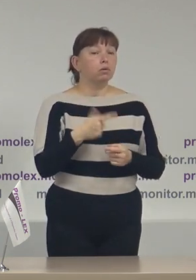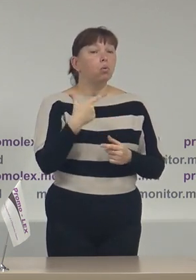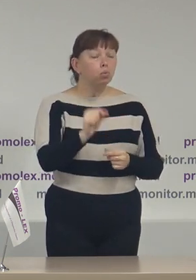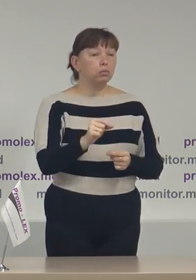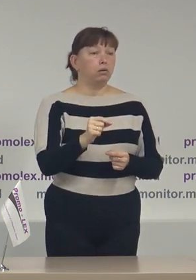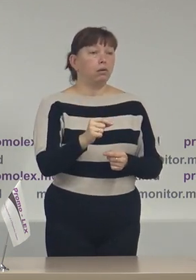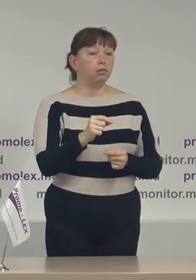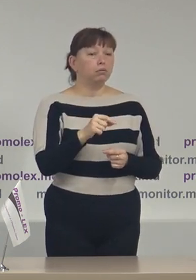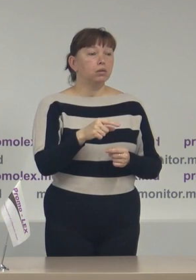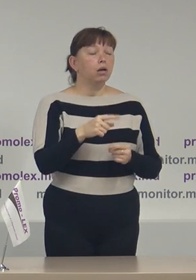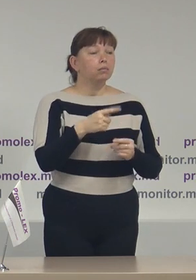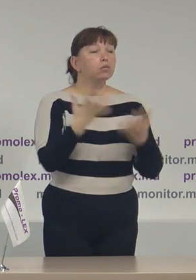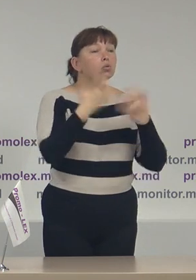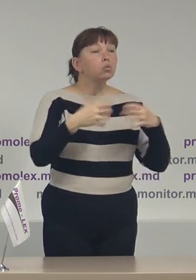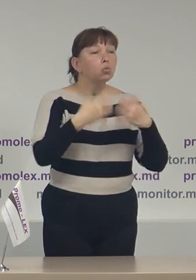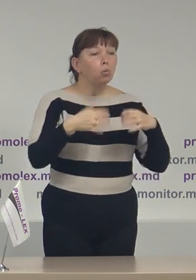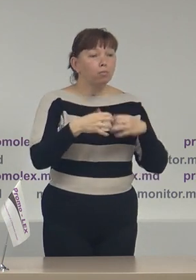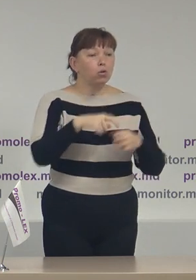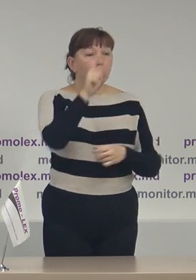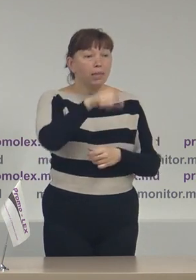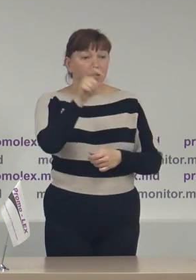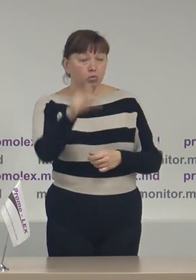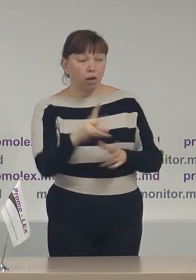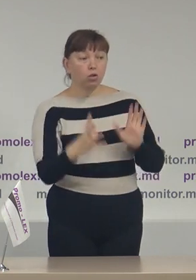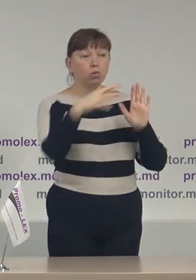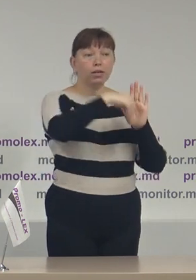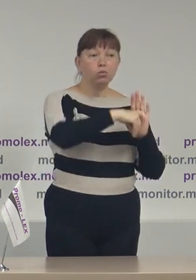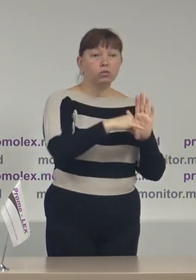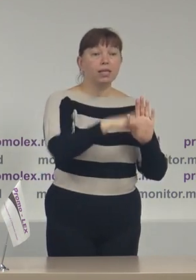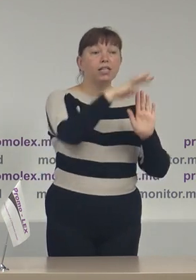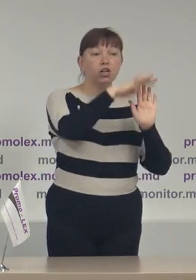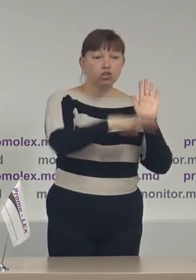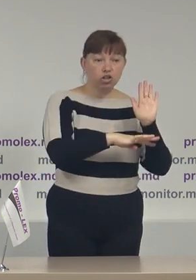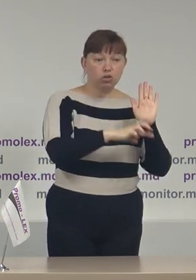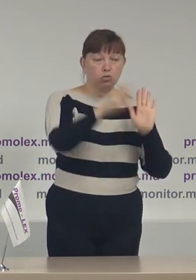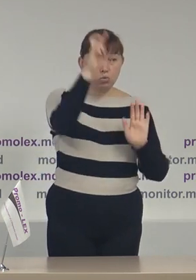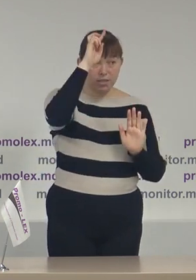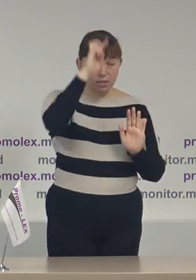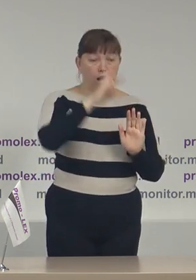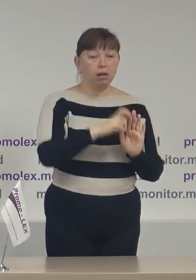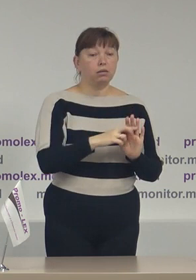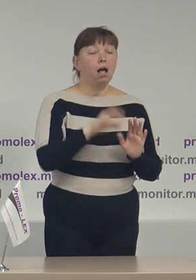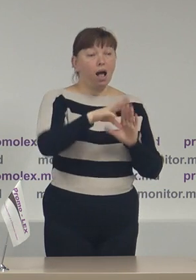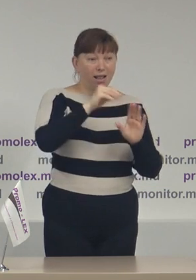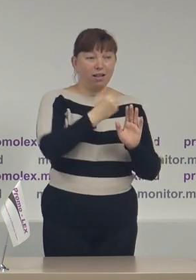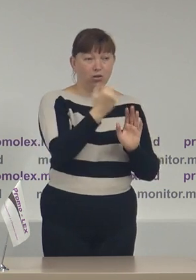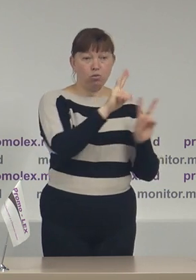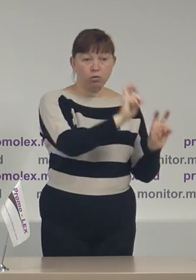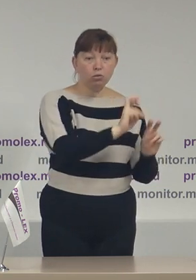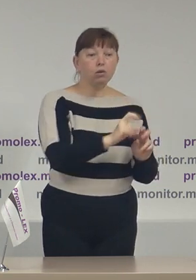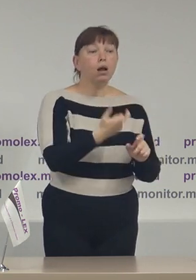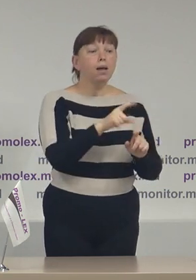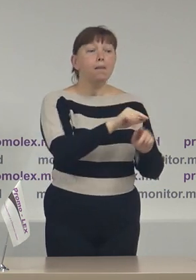unde numărul de persoane incluse în registru de stat alegătorilor